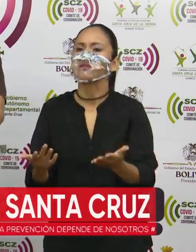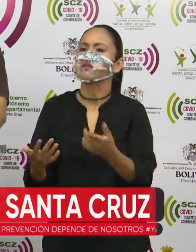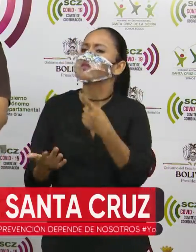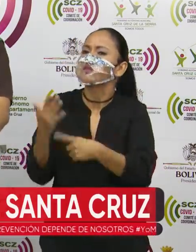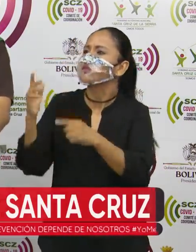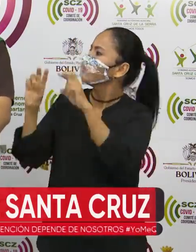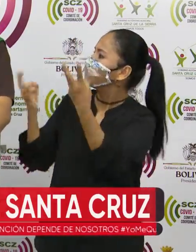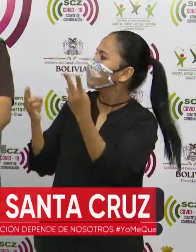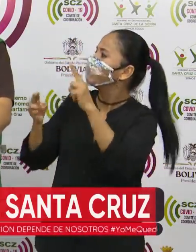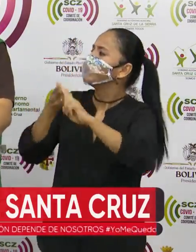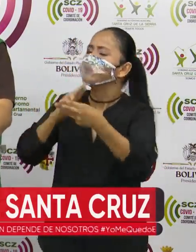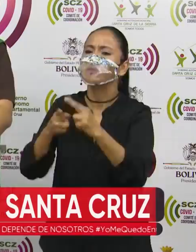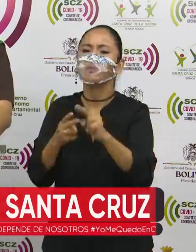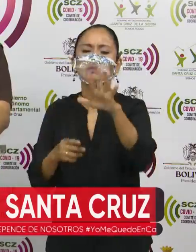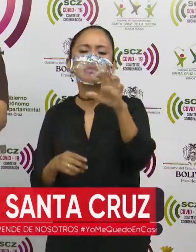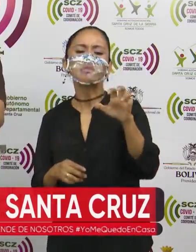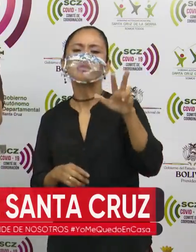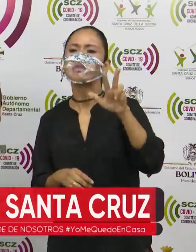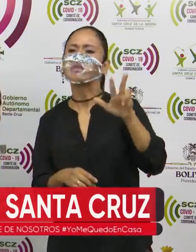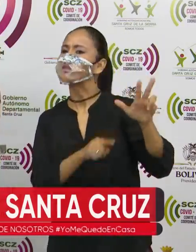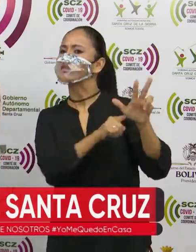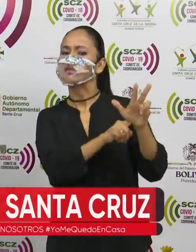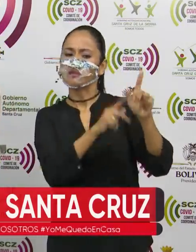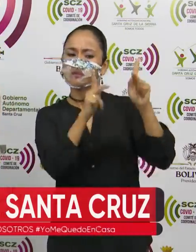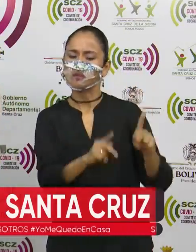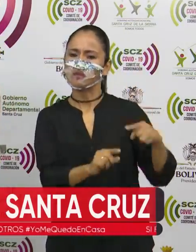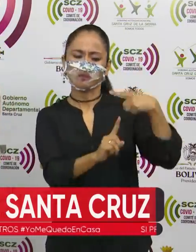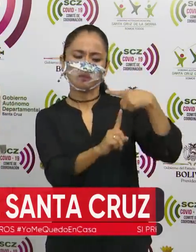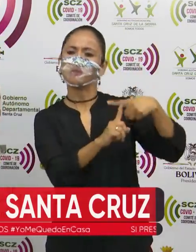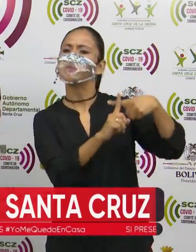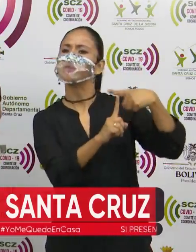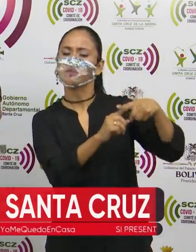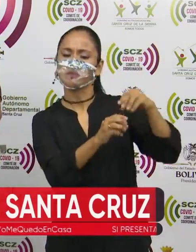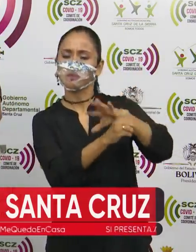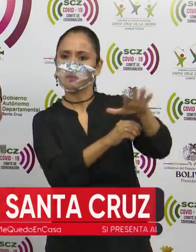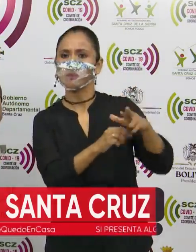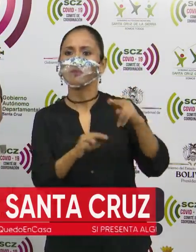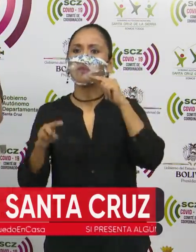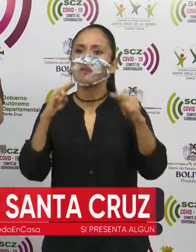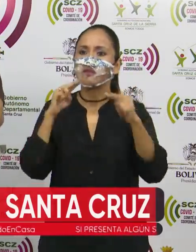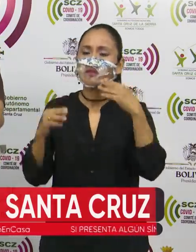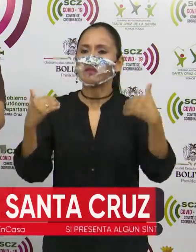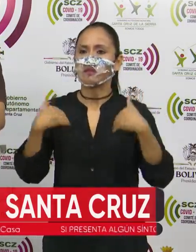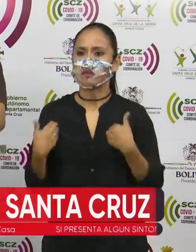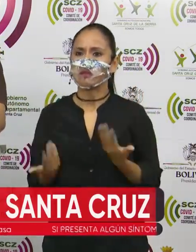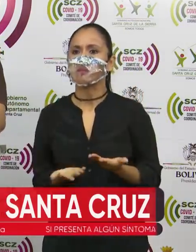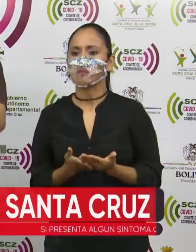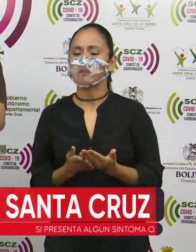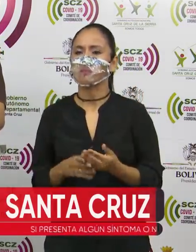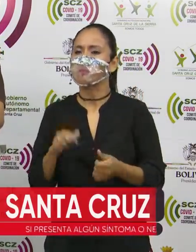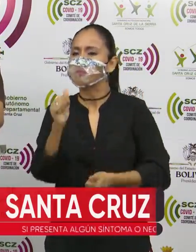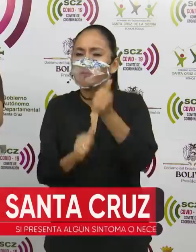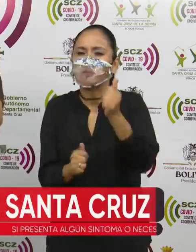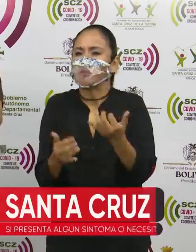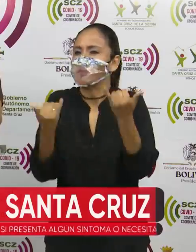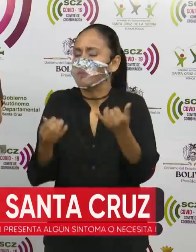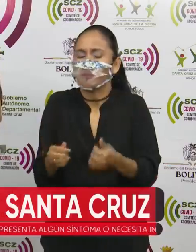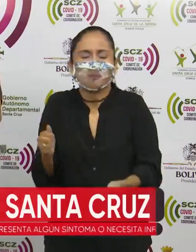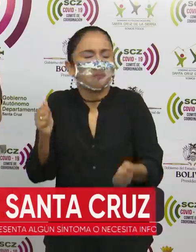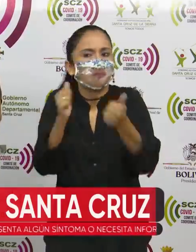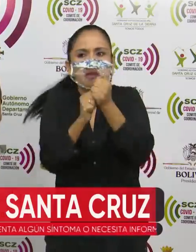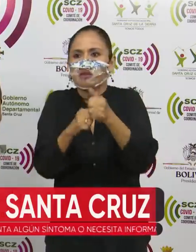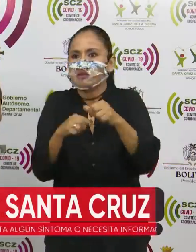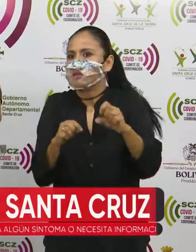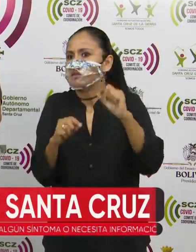533 vidas con COVID-19 hoy. Una noticia donde tenemos una de las más altas situaciones